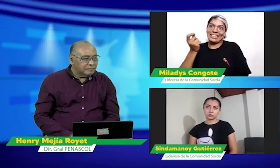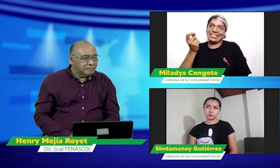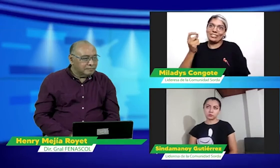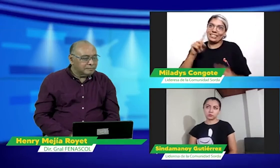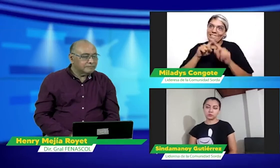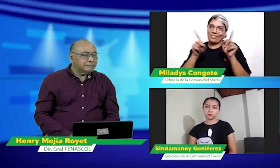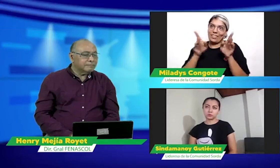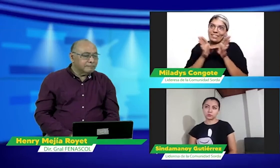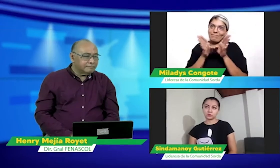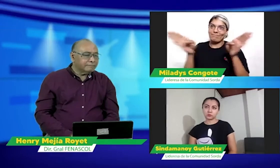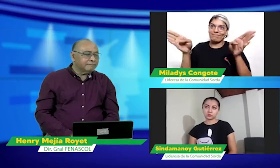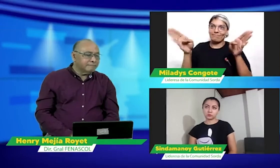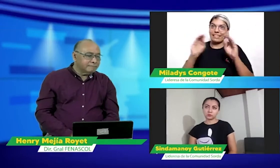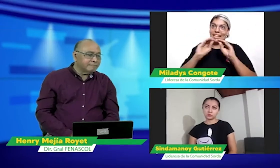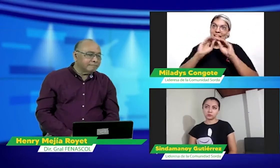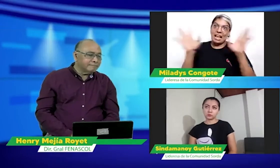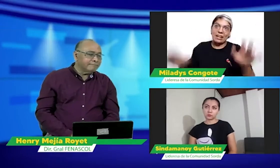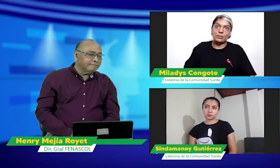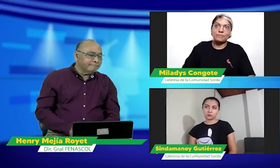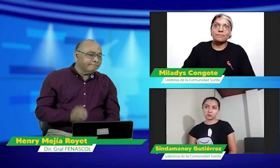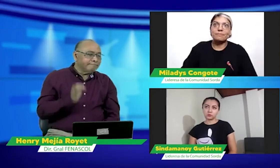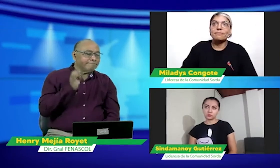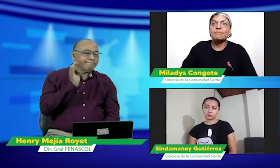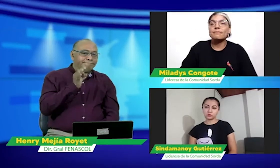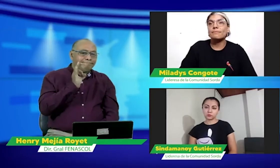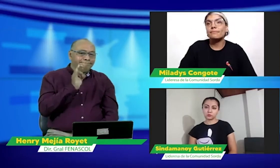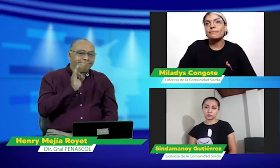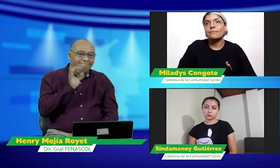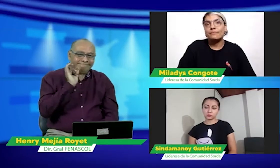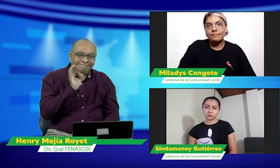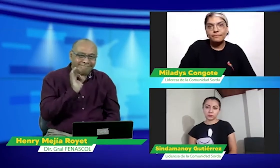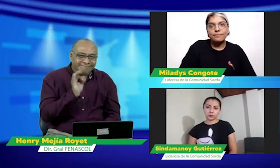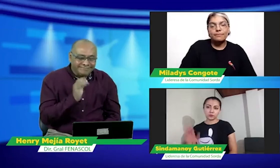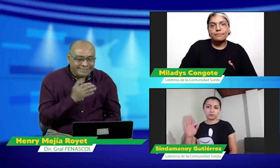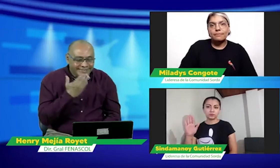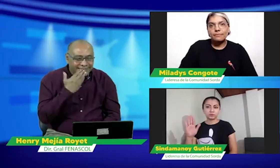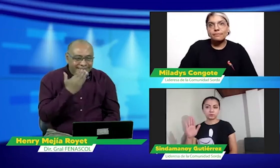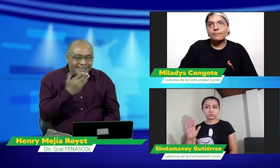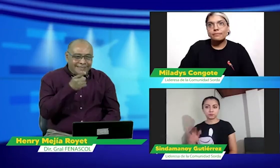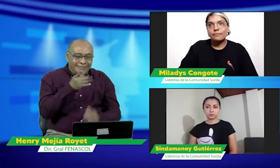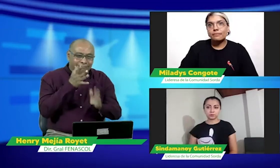pero que aún les falta experiencia en el campo entonces hay que aclarar esta parte allí